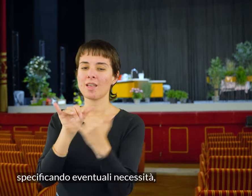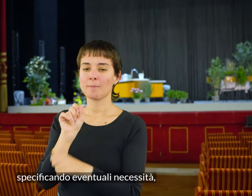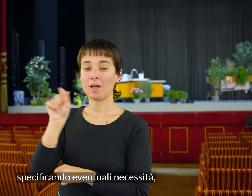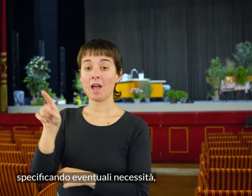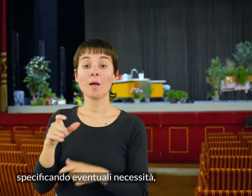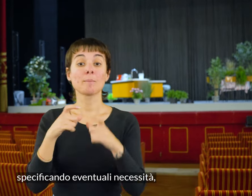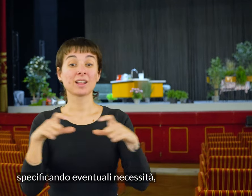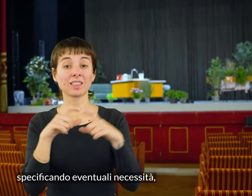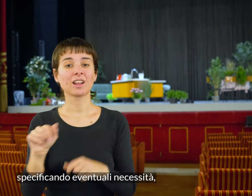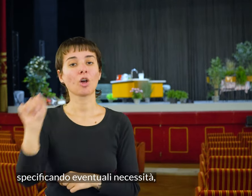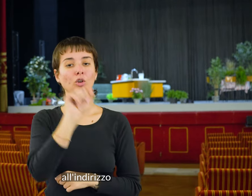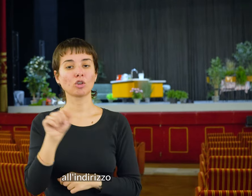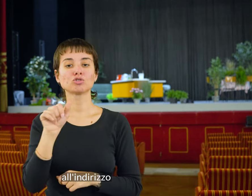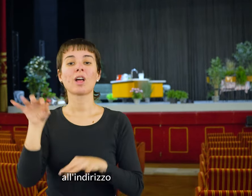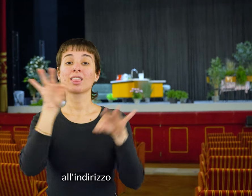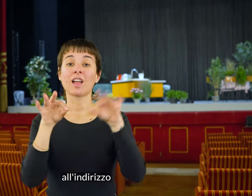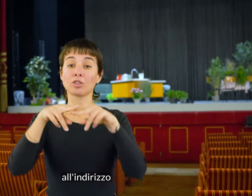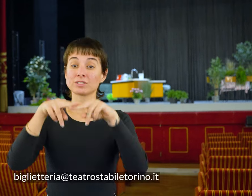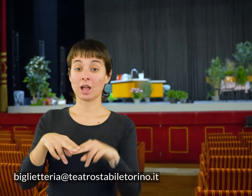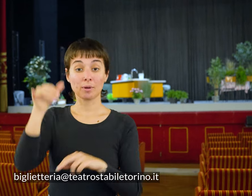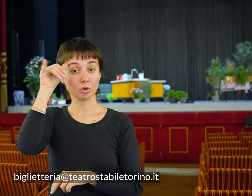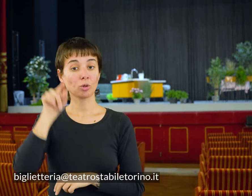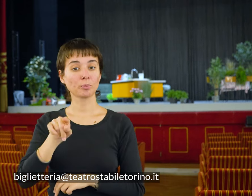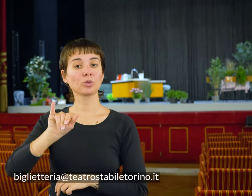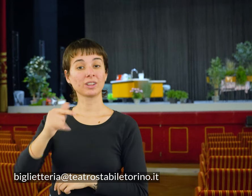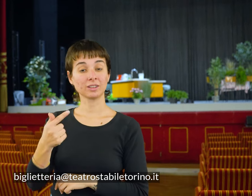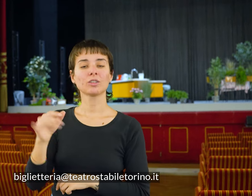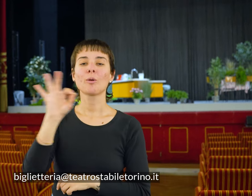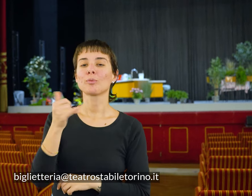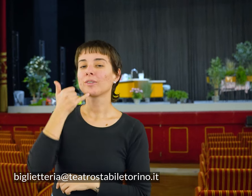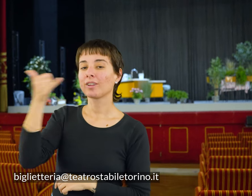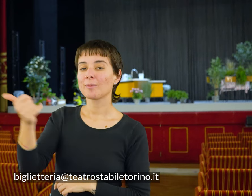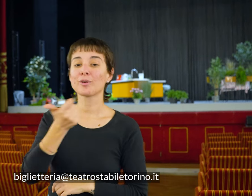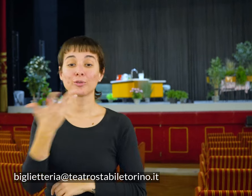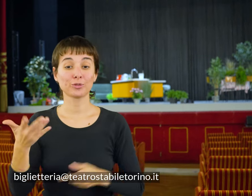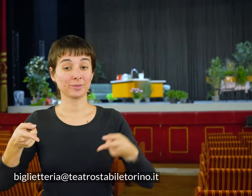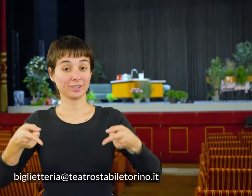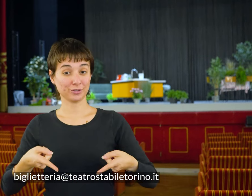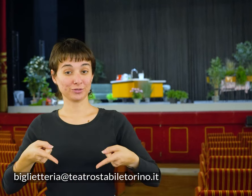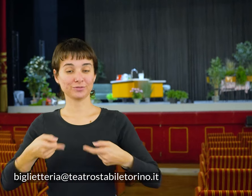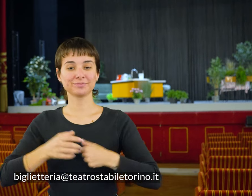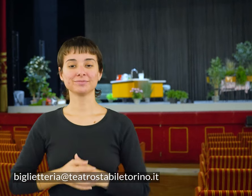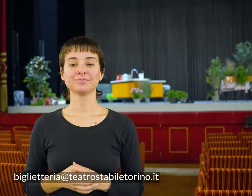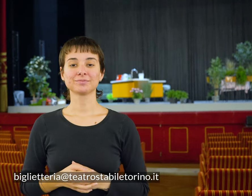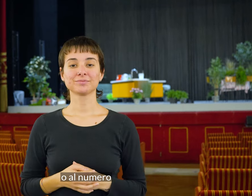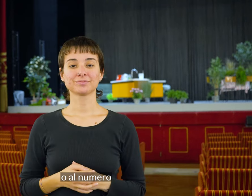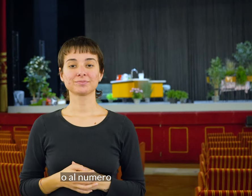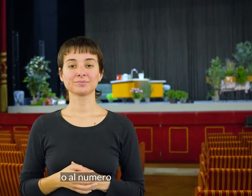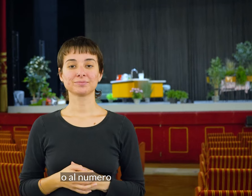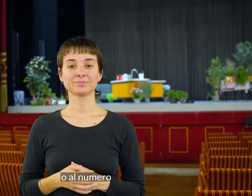eventuali necessità, all'indirizzo biglietteria-teatrostabile-torino.it o al numero